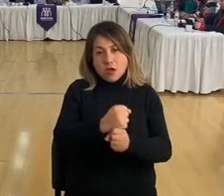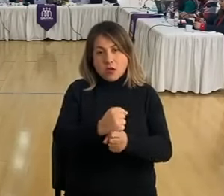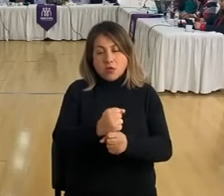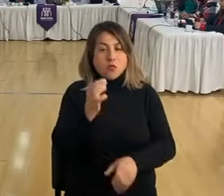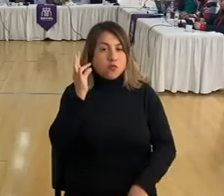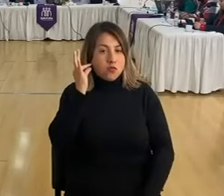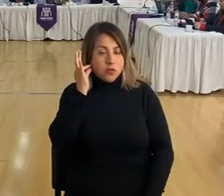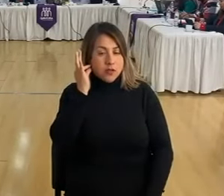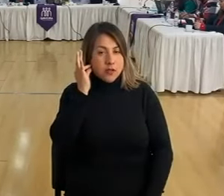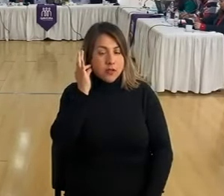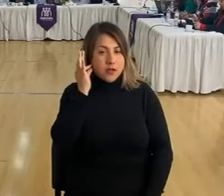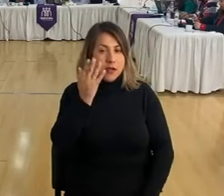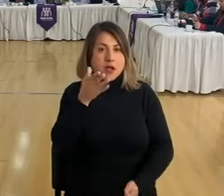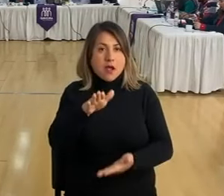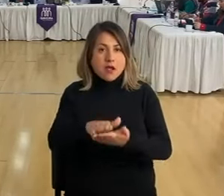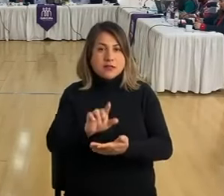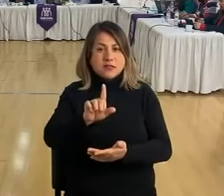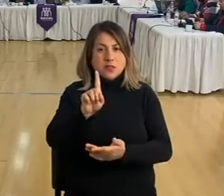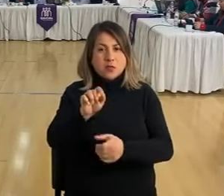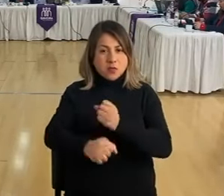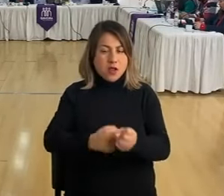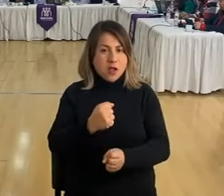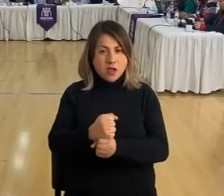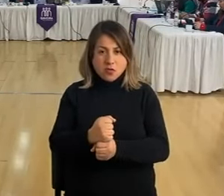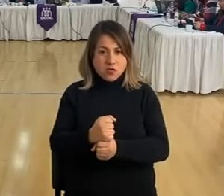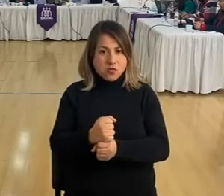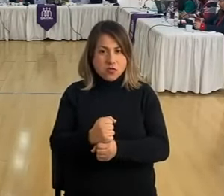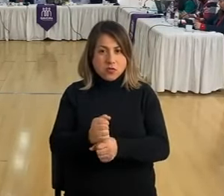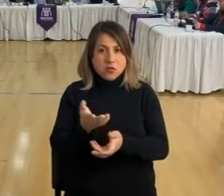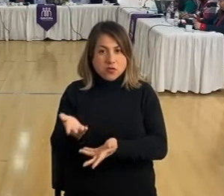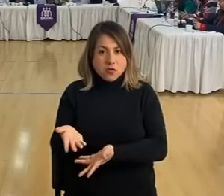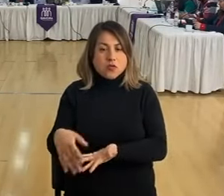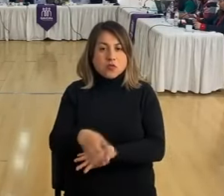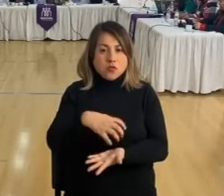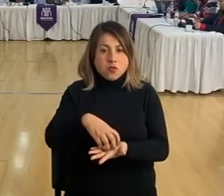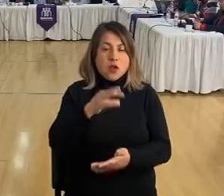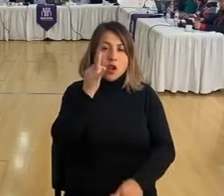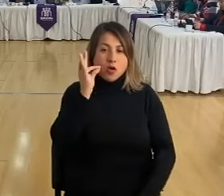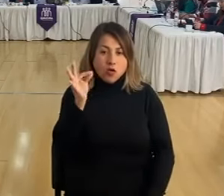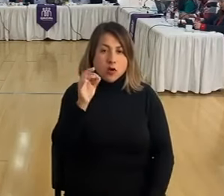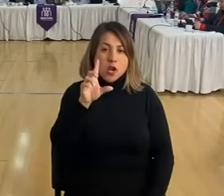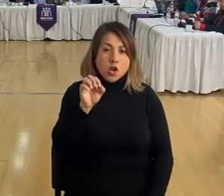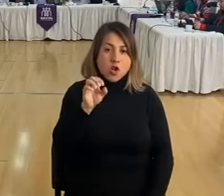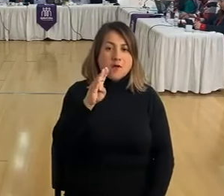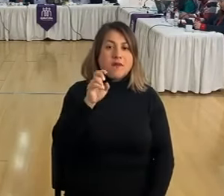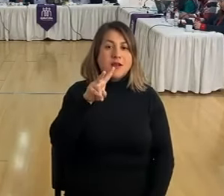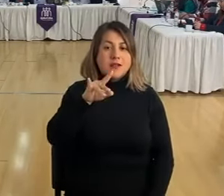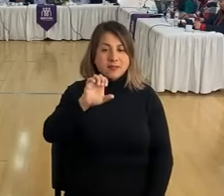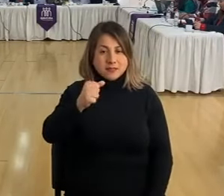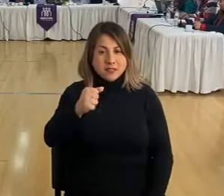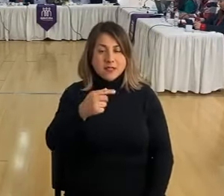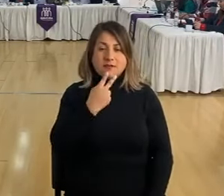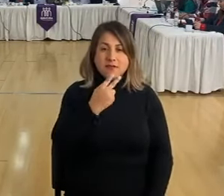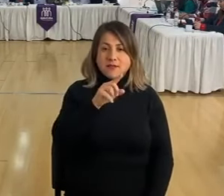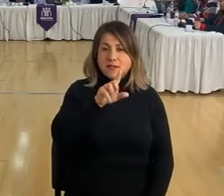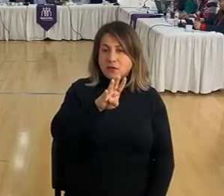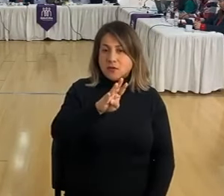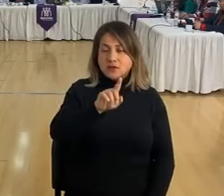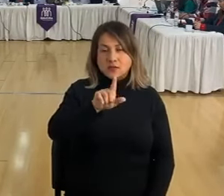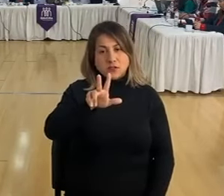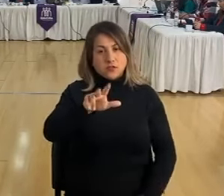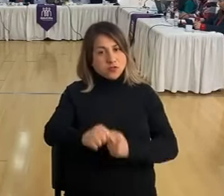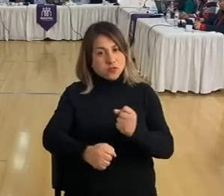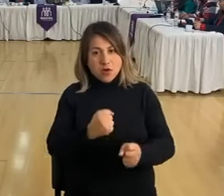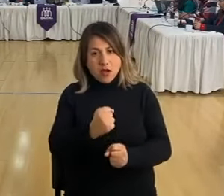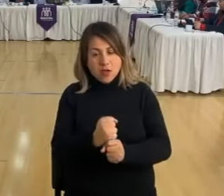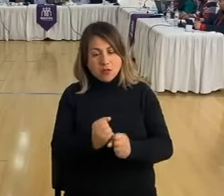las mujeres tengan una esperanza de vida de 71 años, mientras que en comunas como Las Condes o Los Arnecheas las personas viven 74 o 78 años.